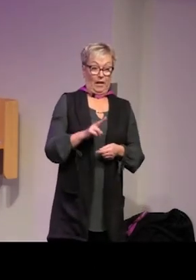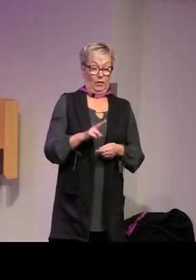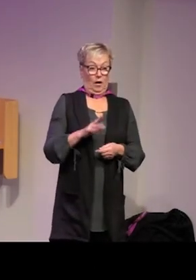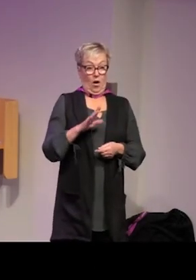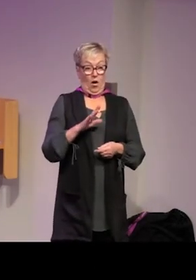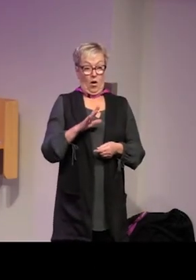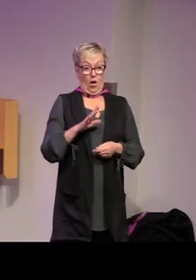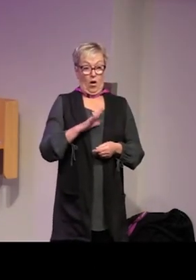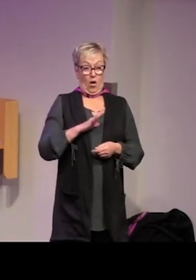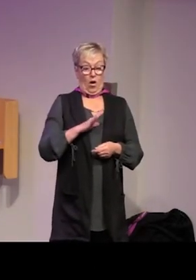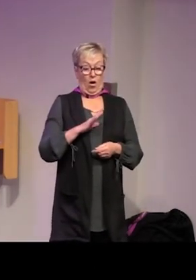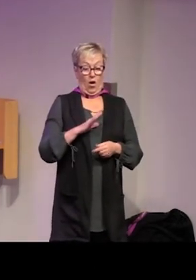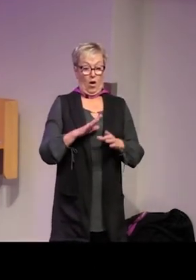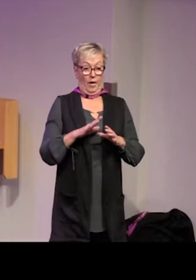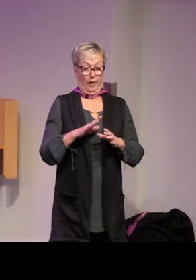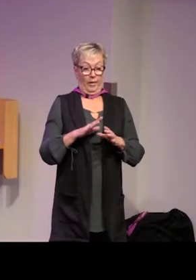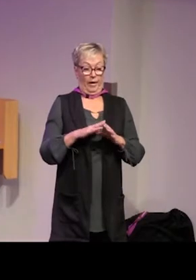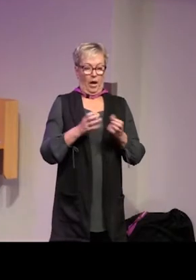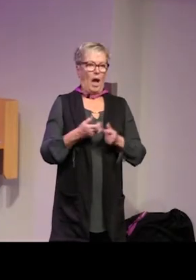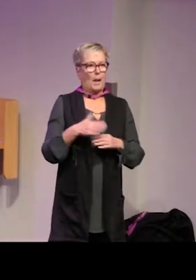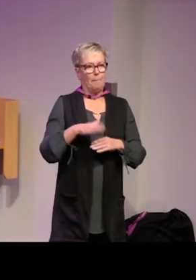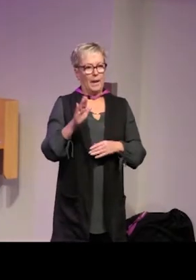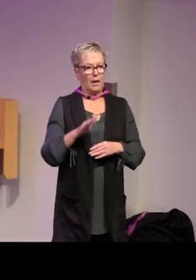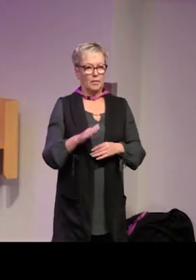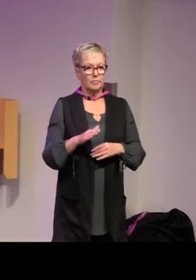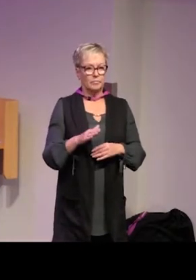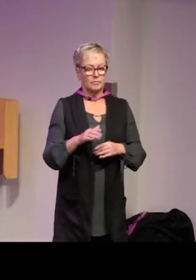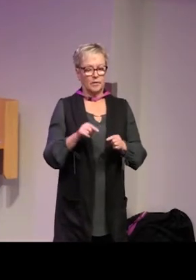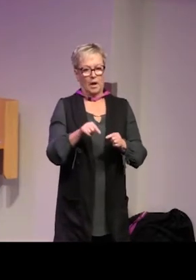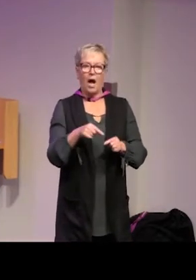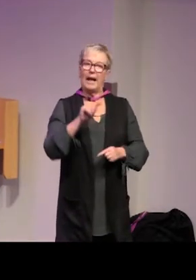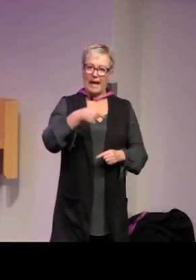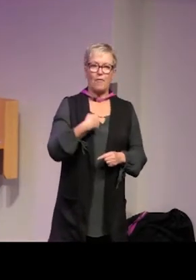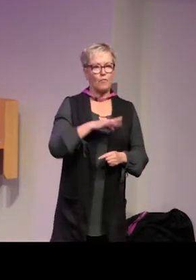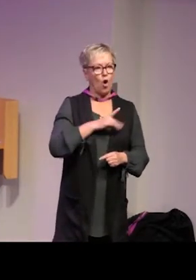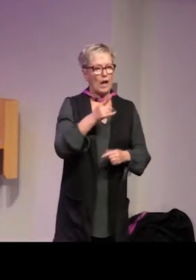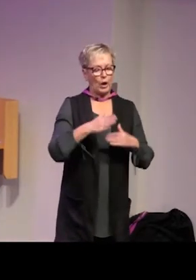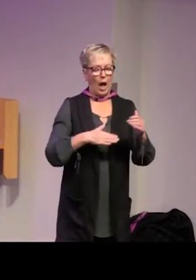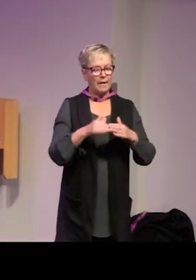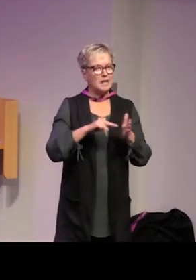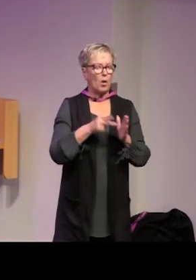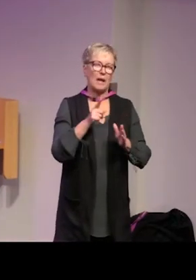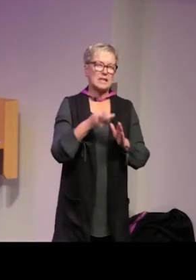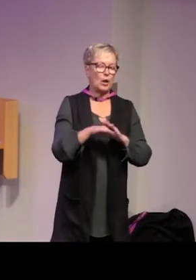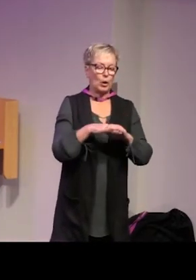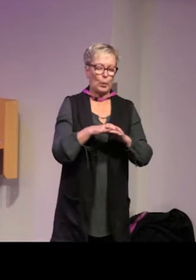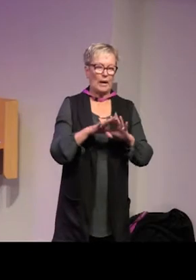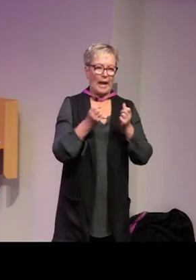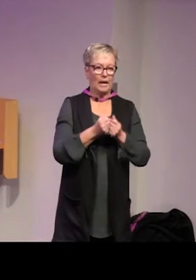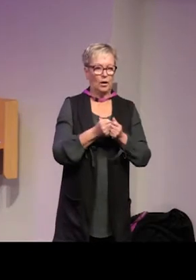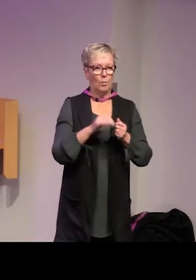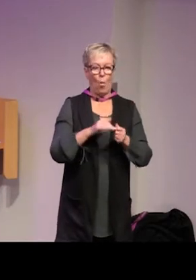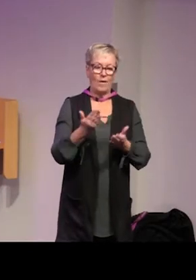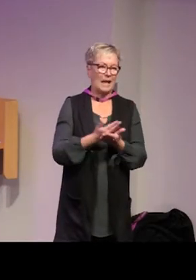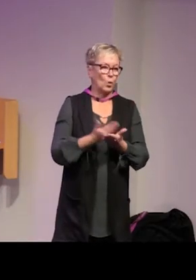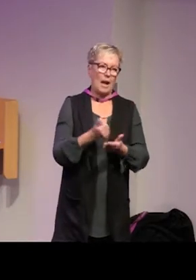facto har ett riktigt problem utan för att media, politik och så vidare kräver att vi har det så det grundar sig kanske inte